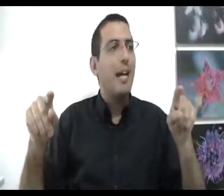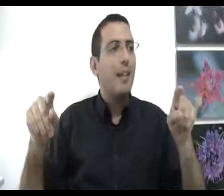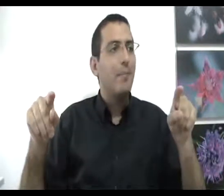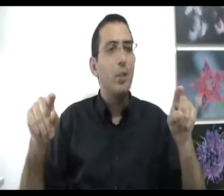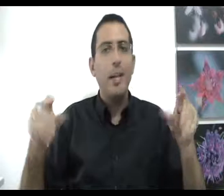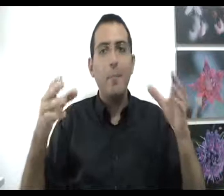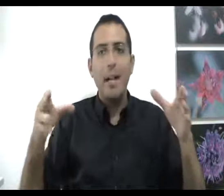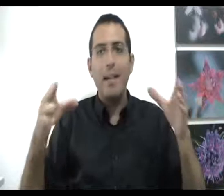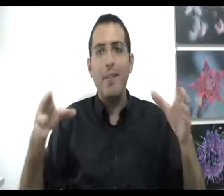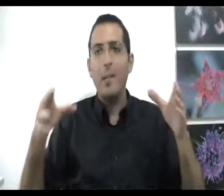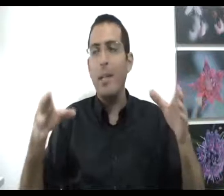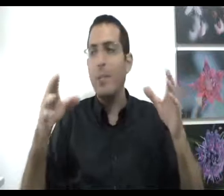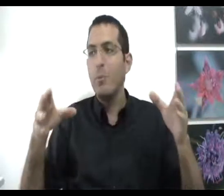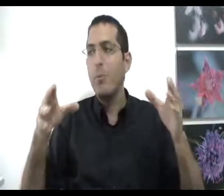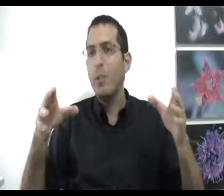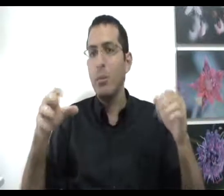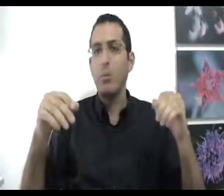האדם שבא אליו לקבל אימון או ייעוץ